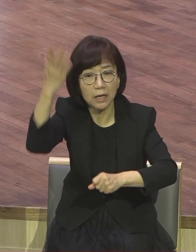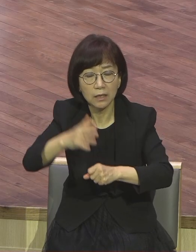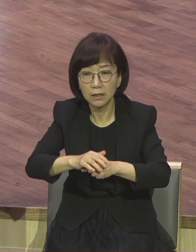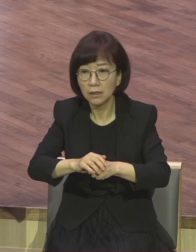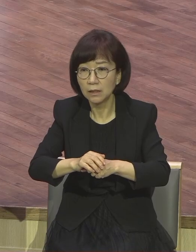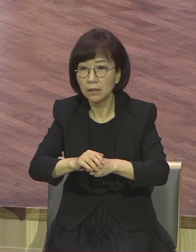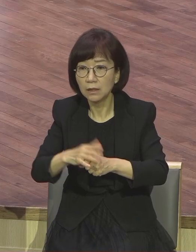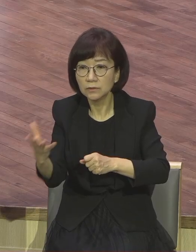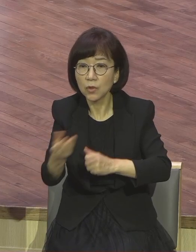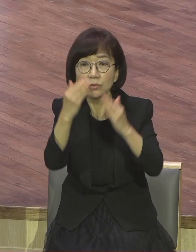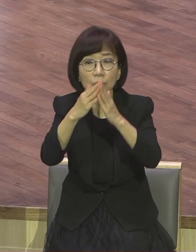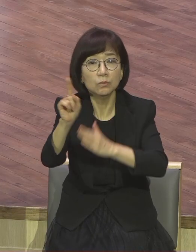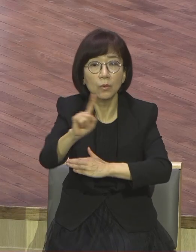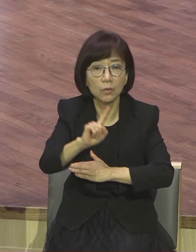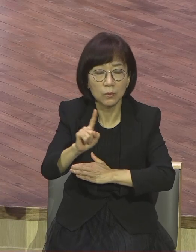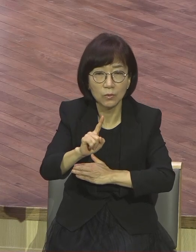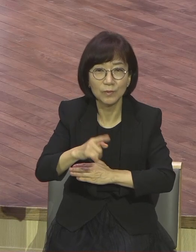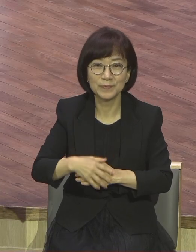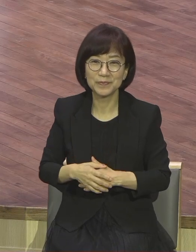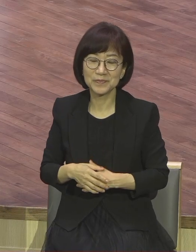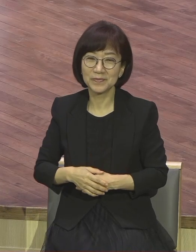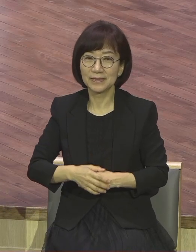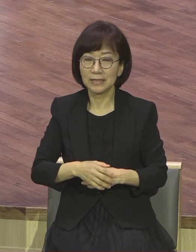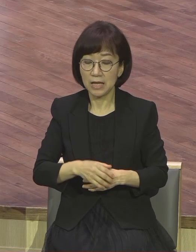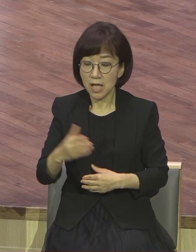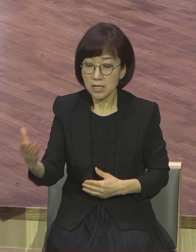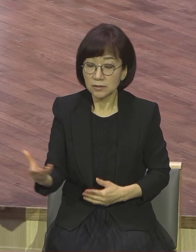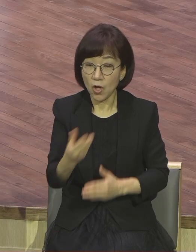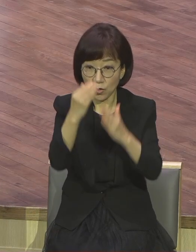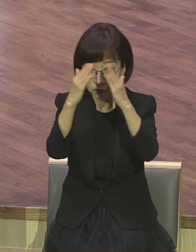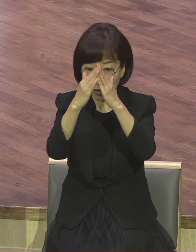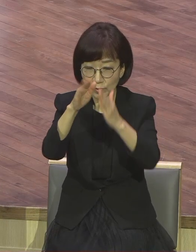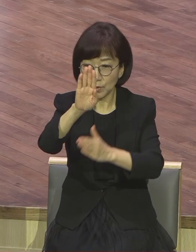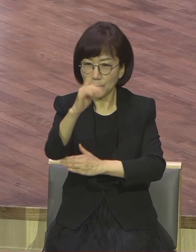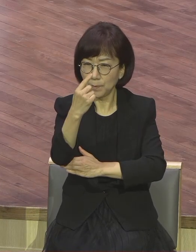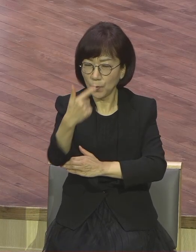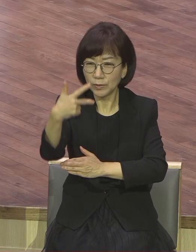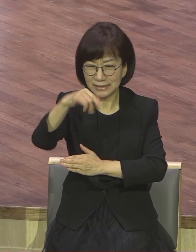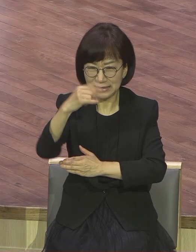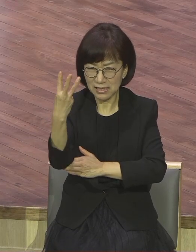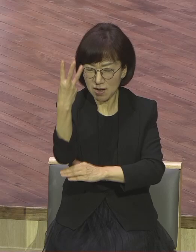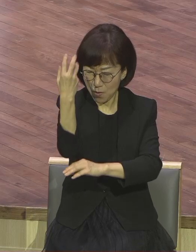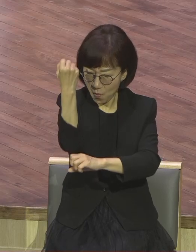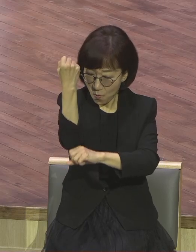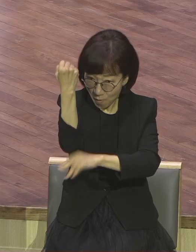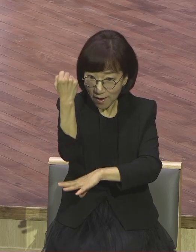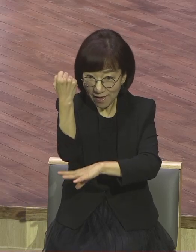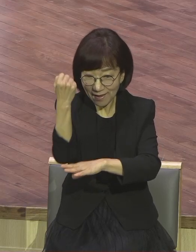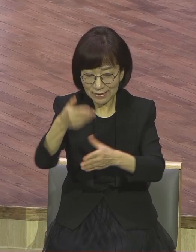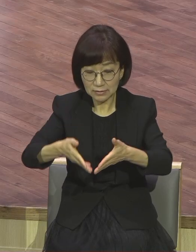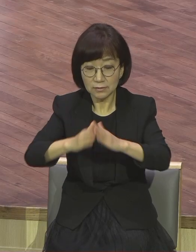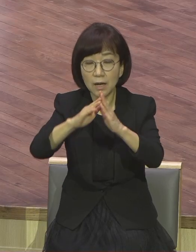사실 성전의 본질의 회복은요. 예수님 당신뿐만 아니라 지금도 시급한